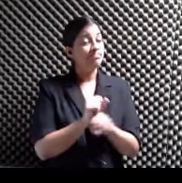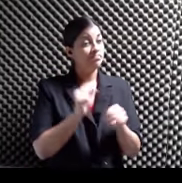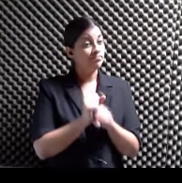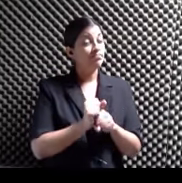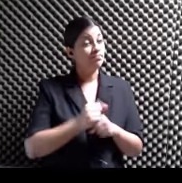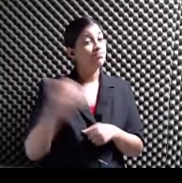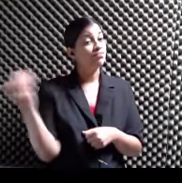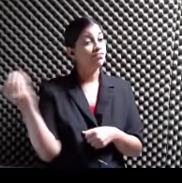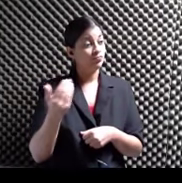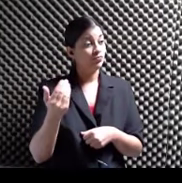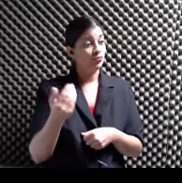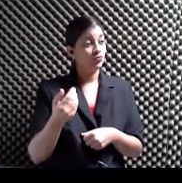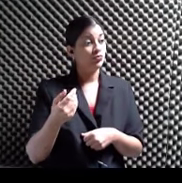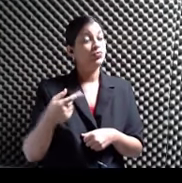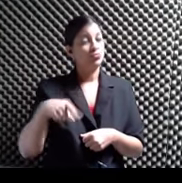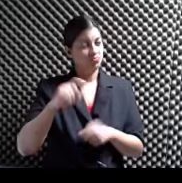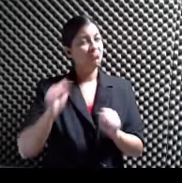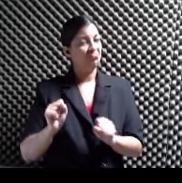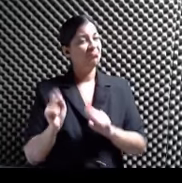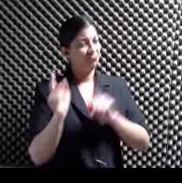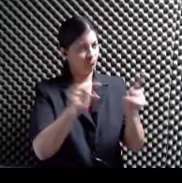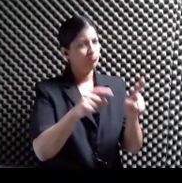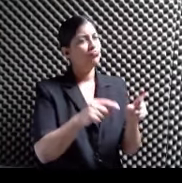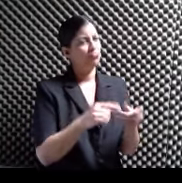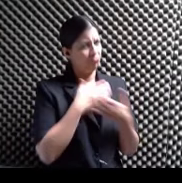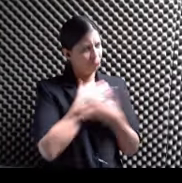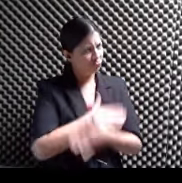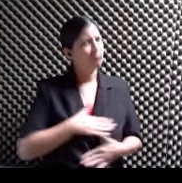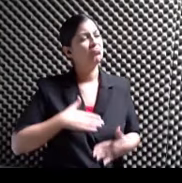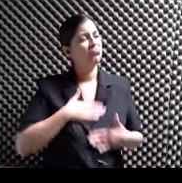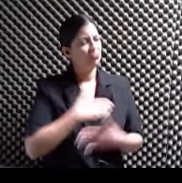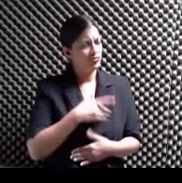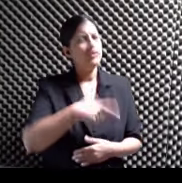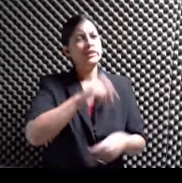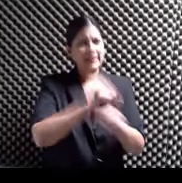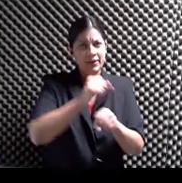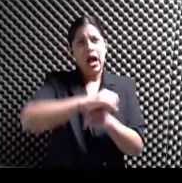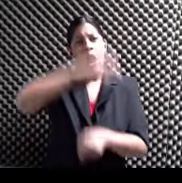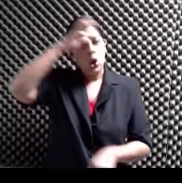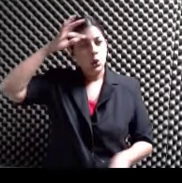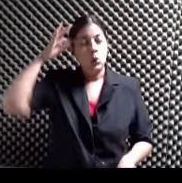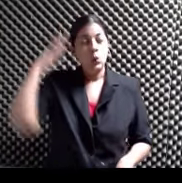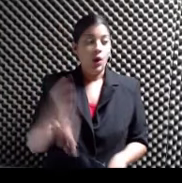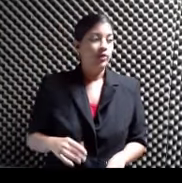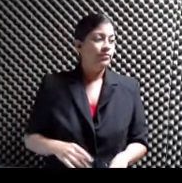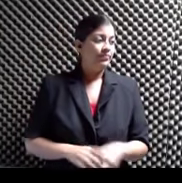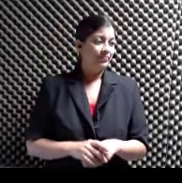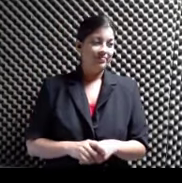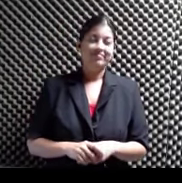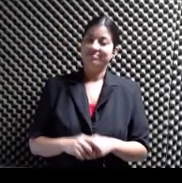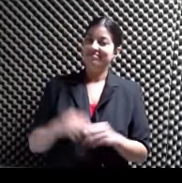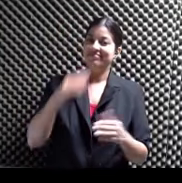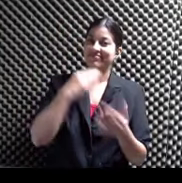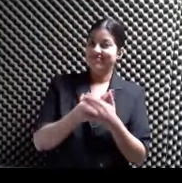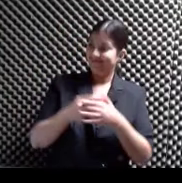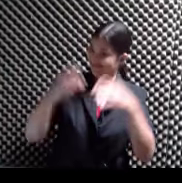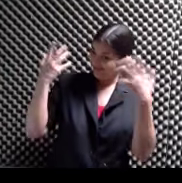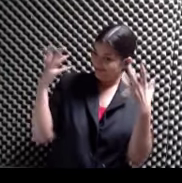apuesta Y merece la pena Trabajado ahí duro Y lo han sudado Y el Don Goyito Está excelente Urra para ellos Urra Mira